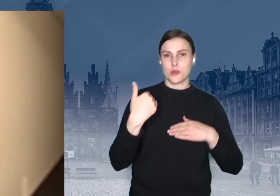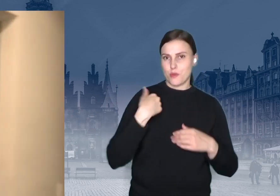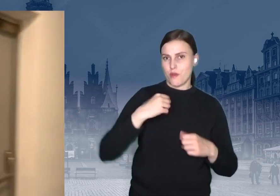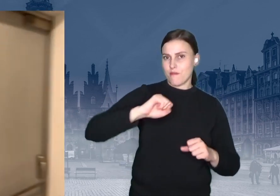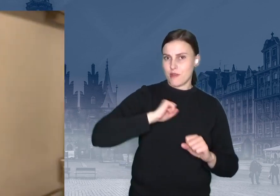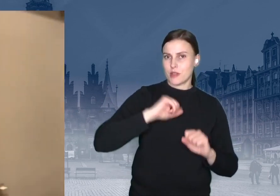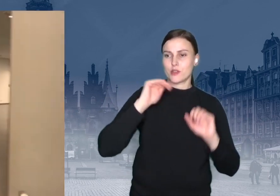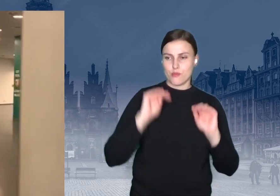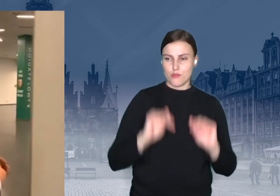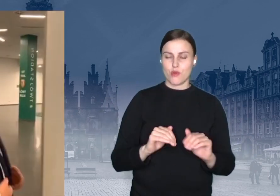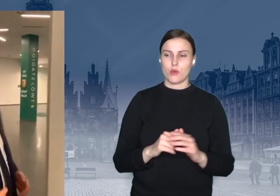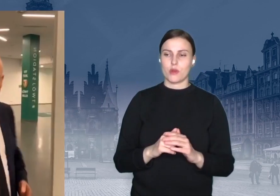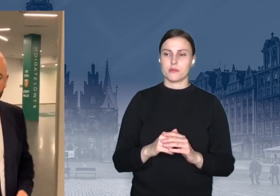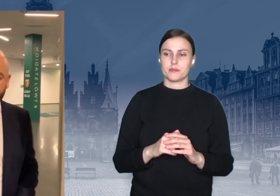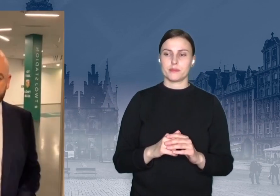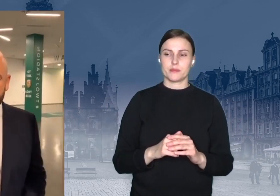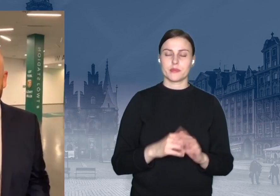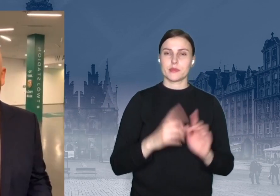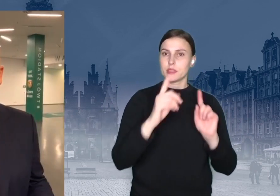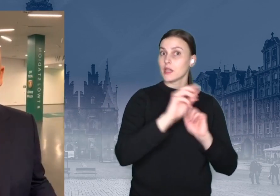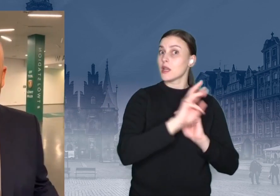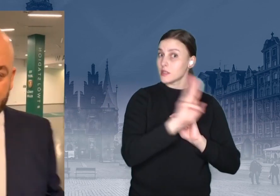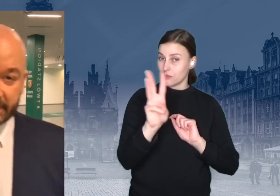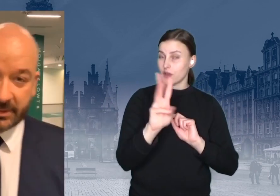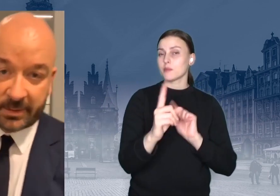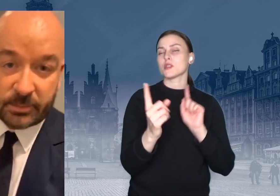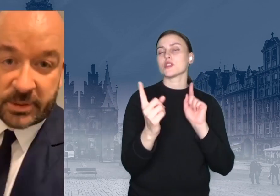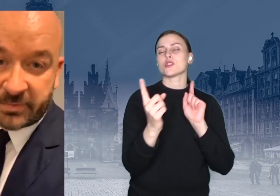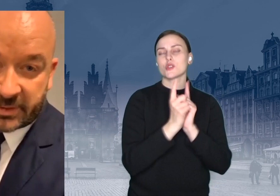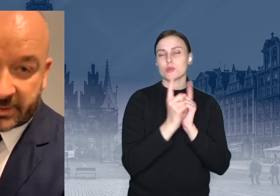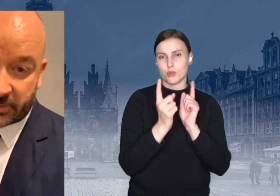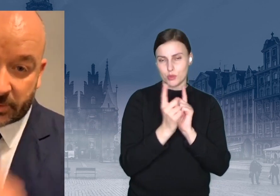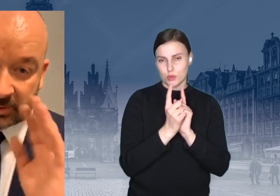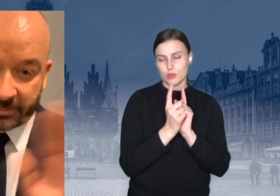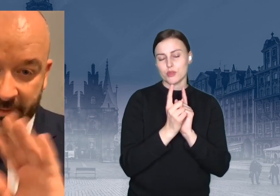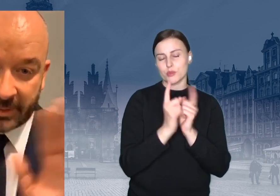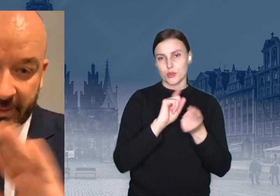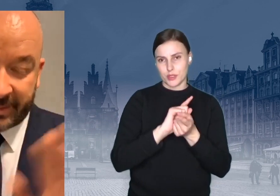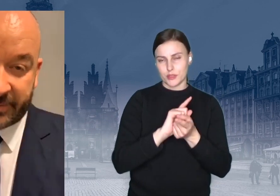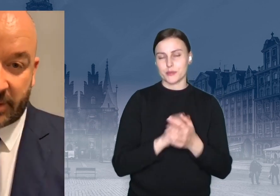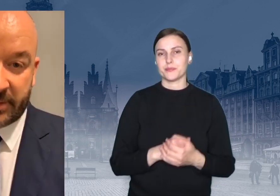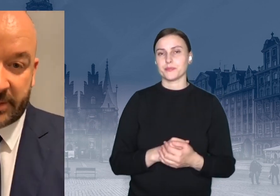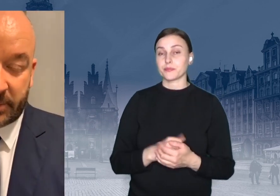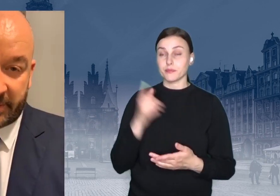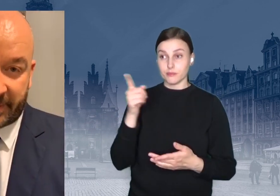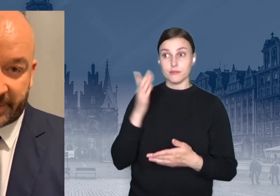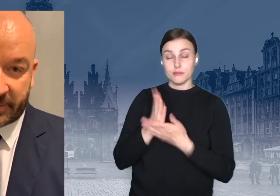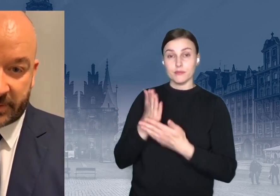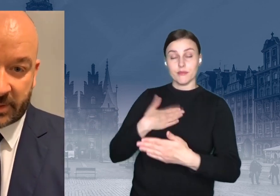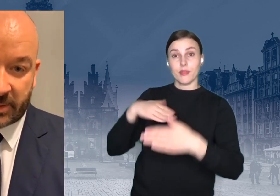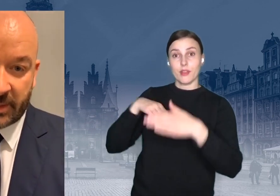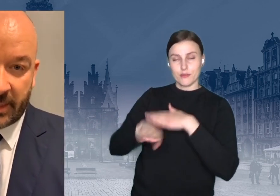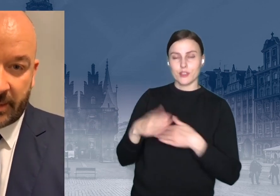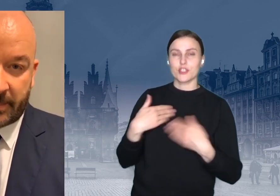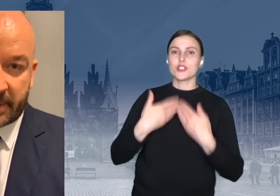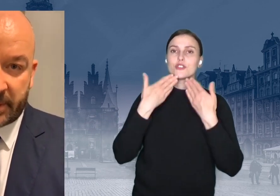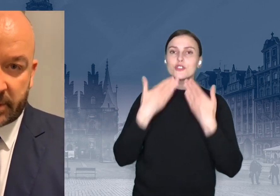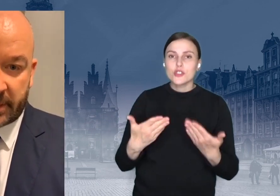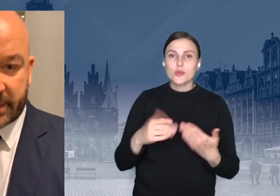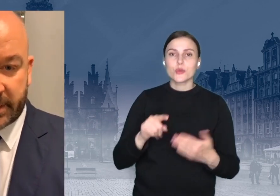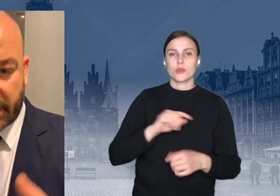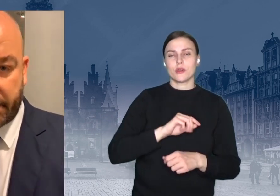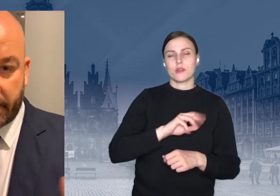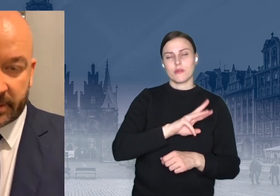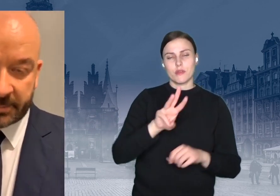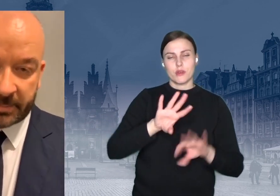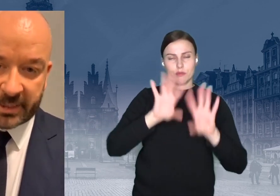spotkać. No i słuchajcie, tam już jest wyjście, w związku z tym ja wychodzę. Dziękuję Wam za wszystko. Mam nadzieję, że ten taki tryb,